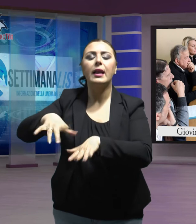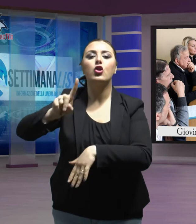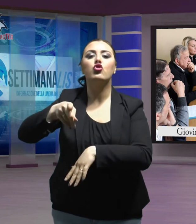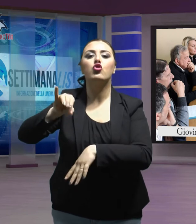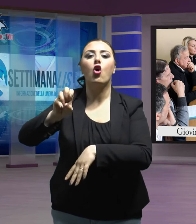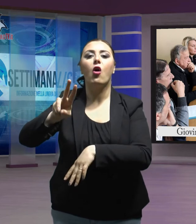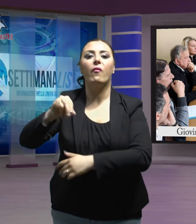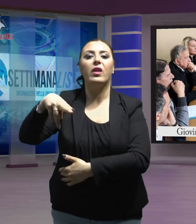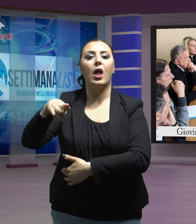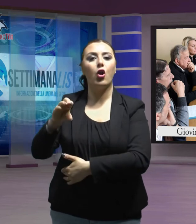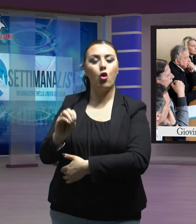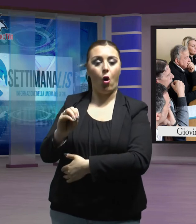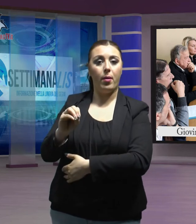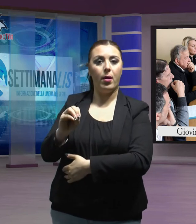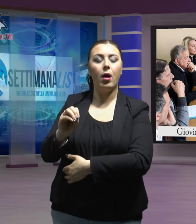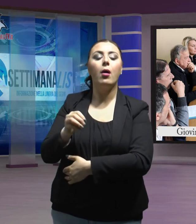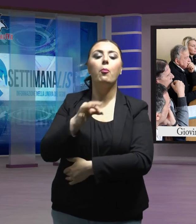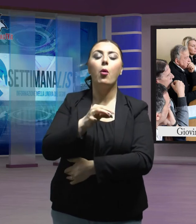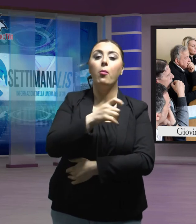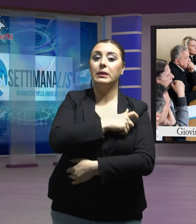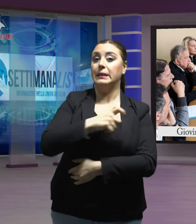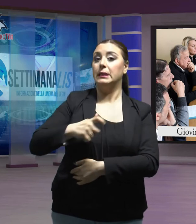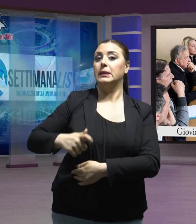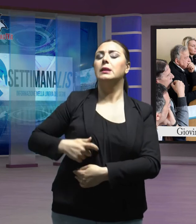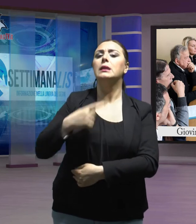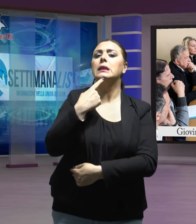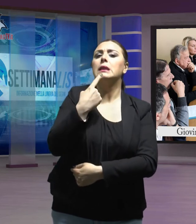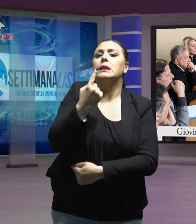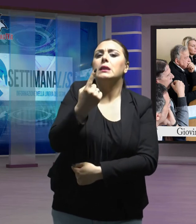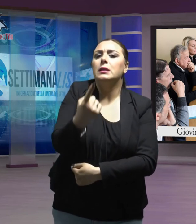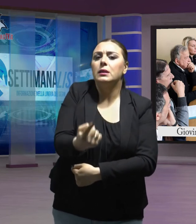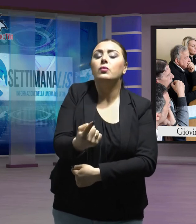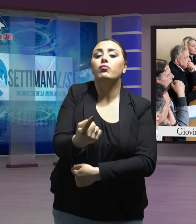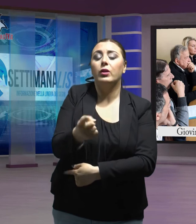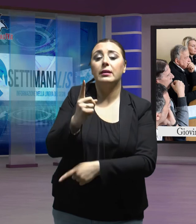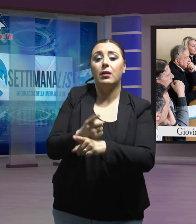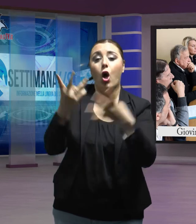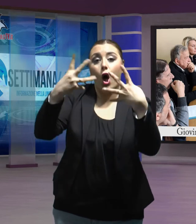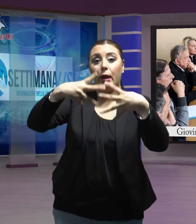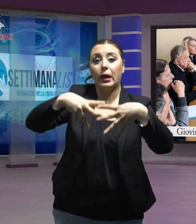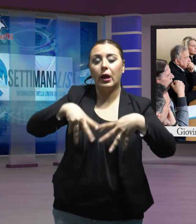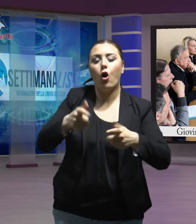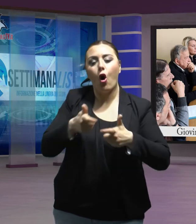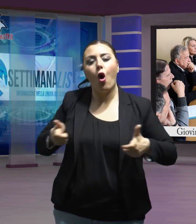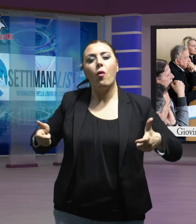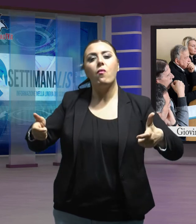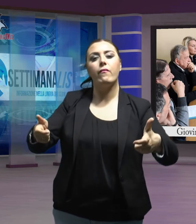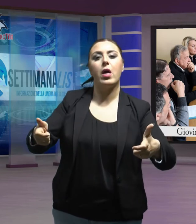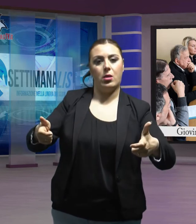Il primo cittadino ha annunciato l'organizzazione di un convegno per il